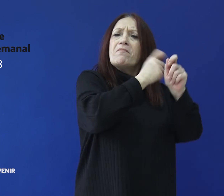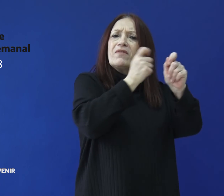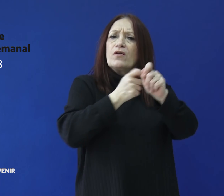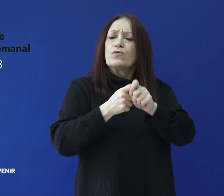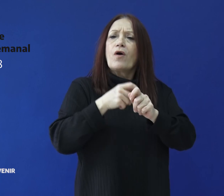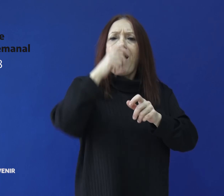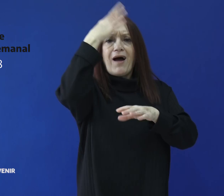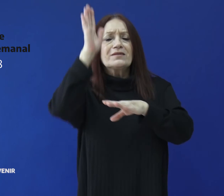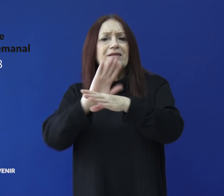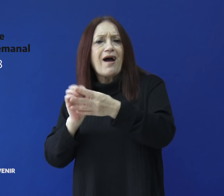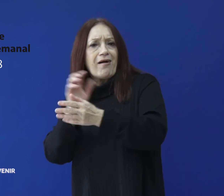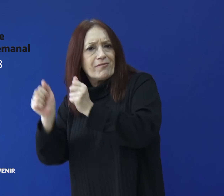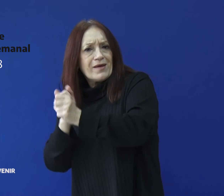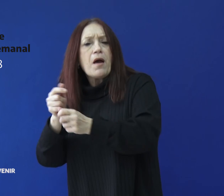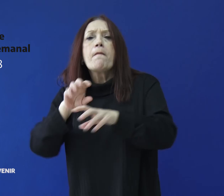artesanal, panadero y textil.